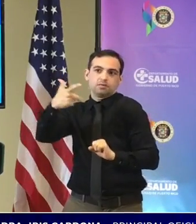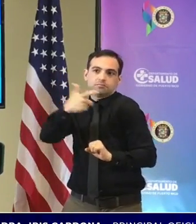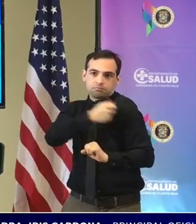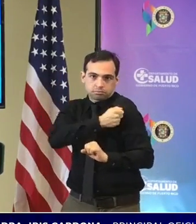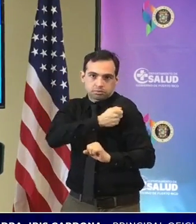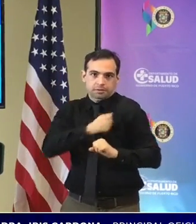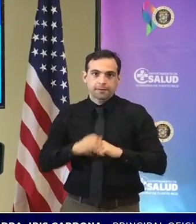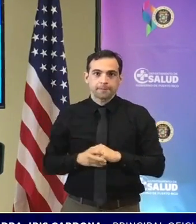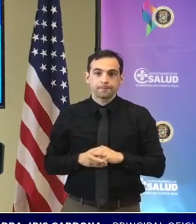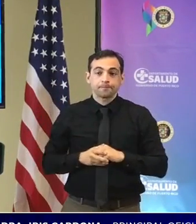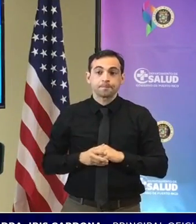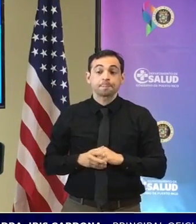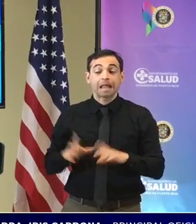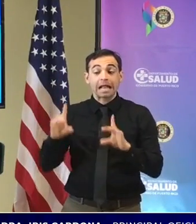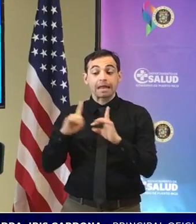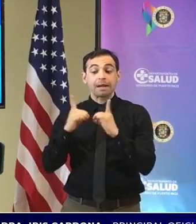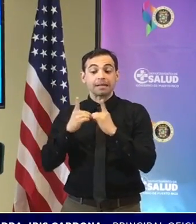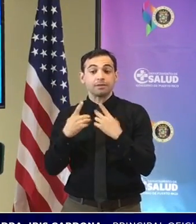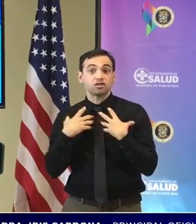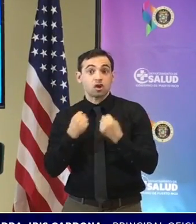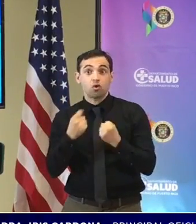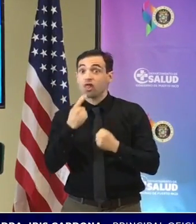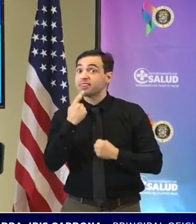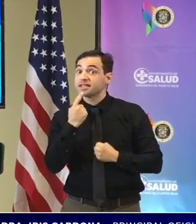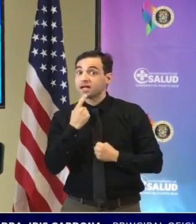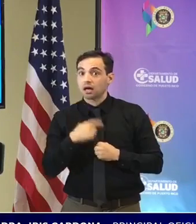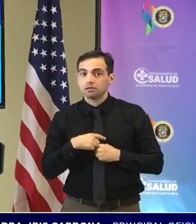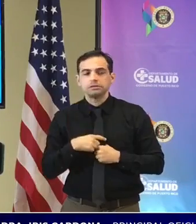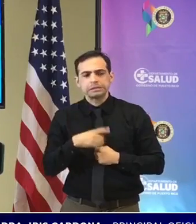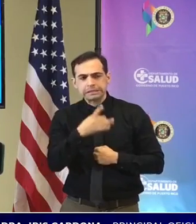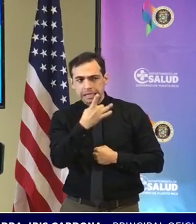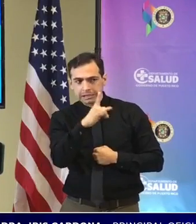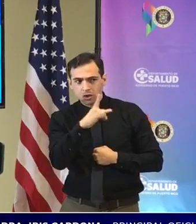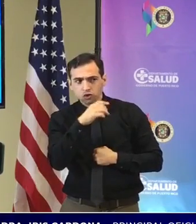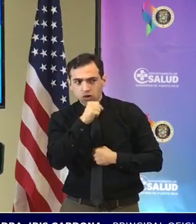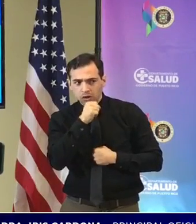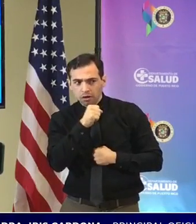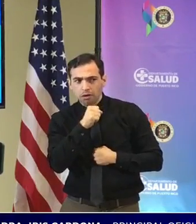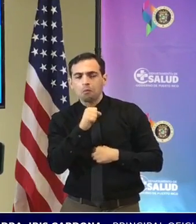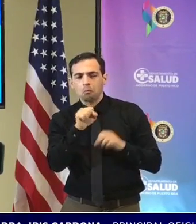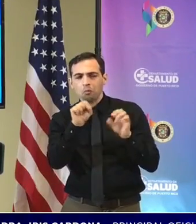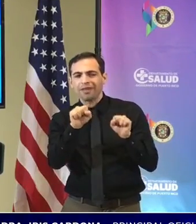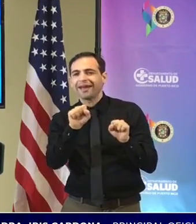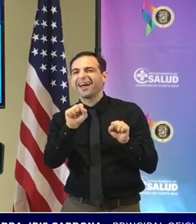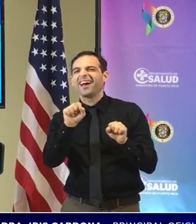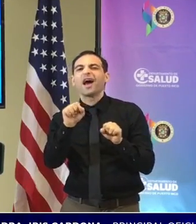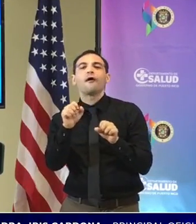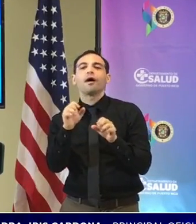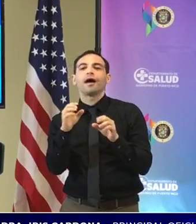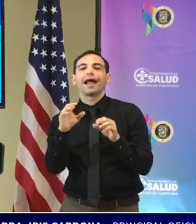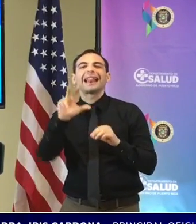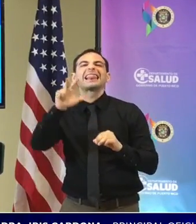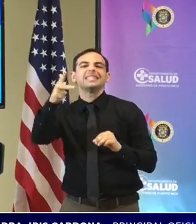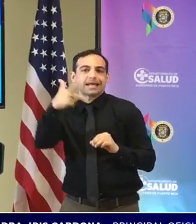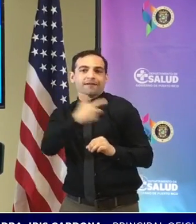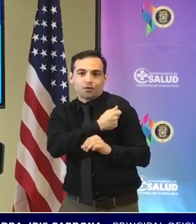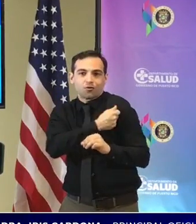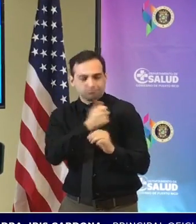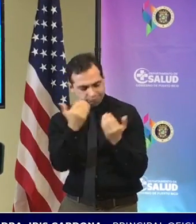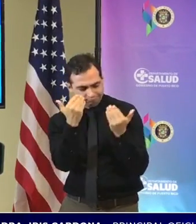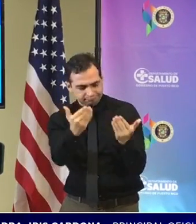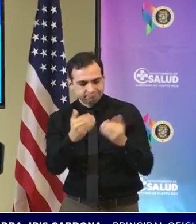que decimos si tienes 18 años o más ve a buscar tu refuerzo pues ya ya eso está este